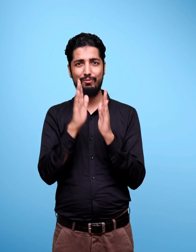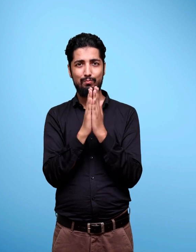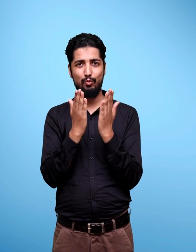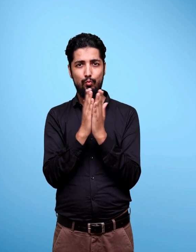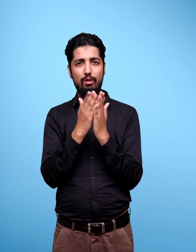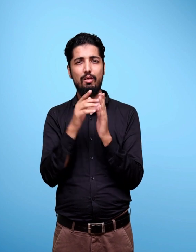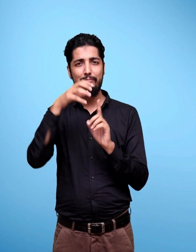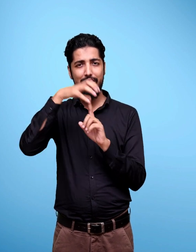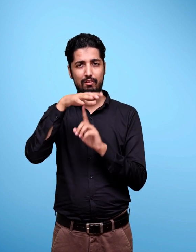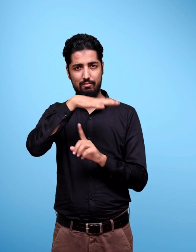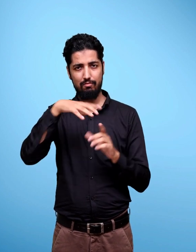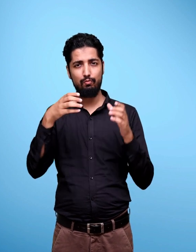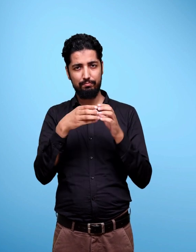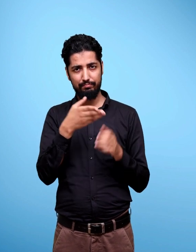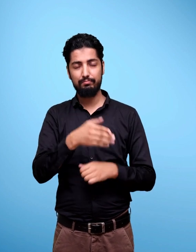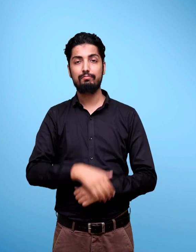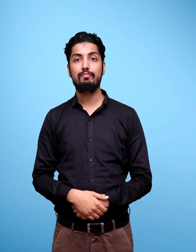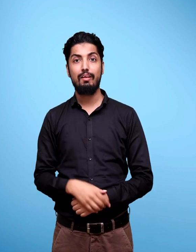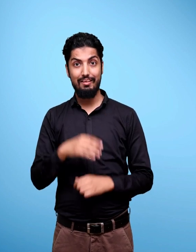For editing the handbook.